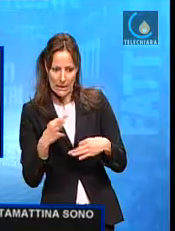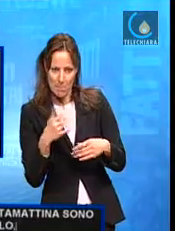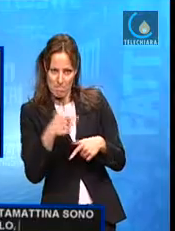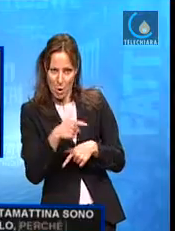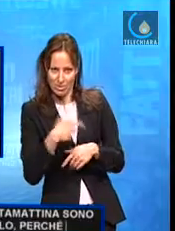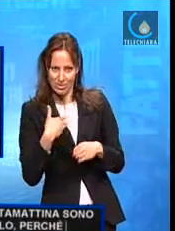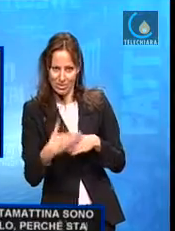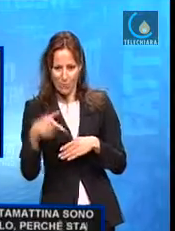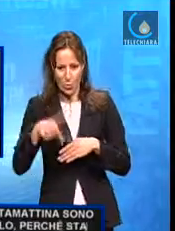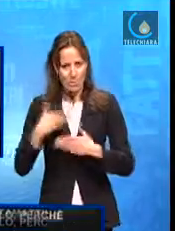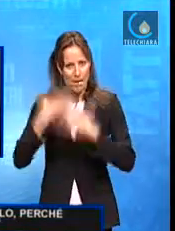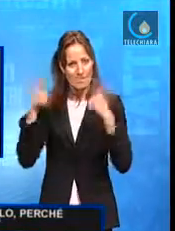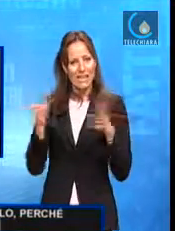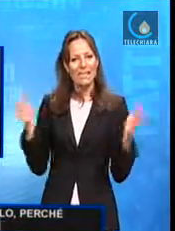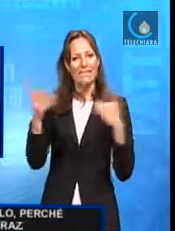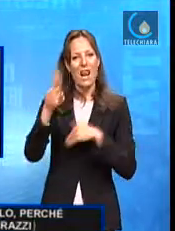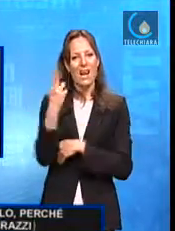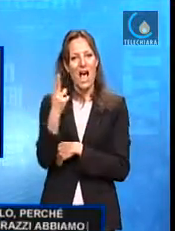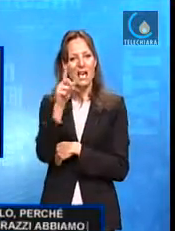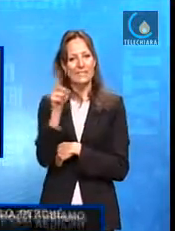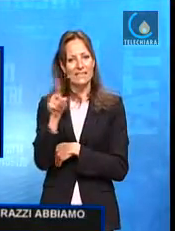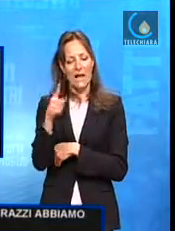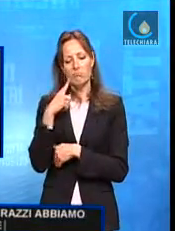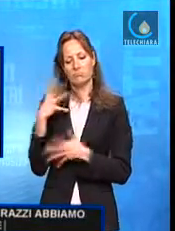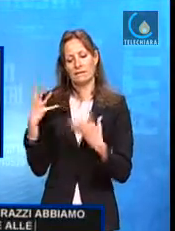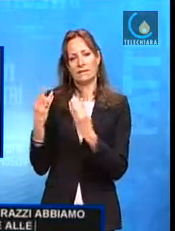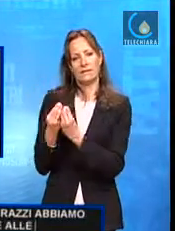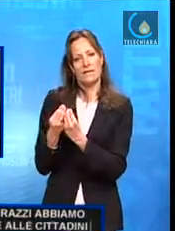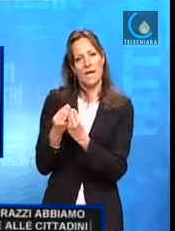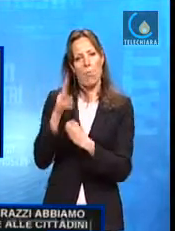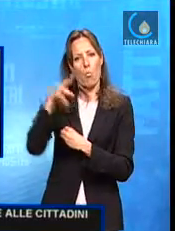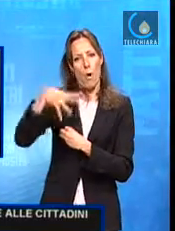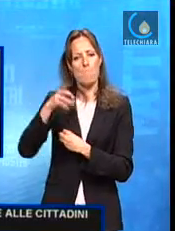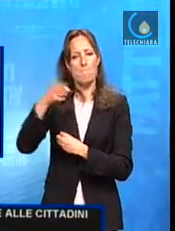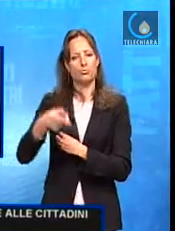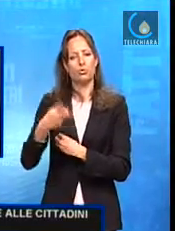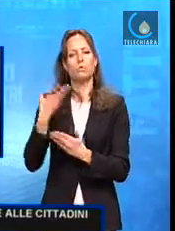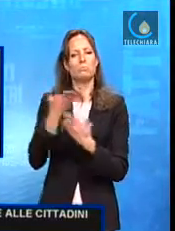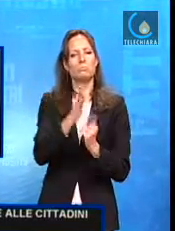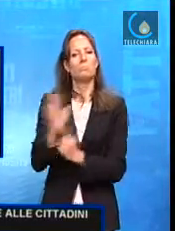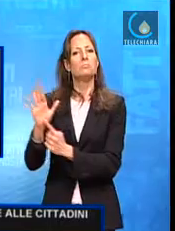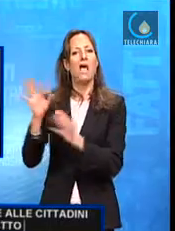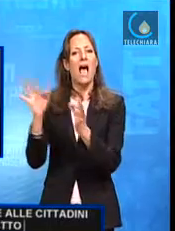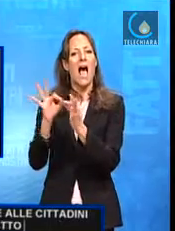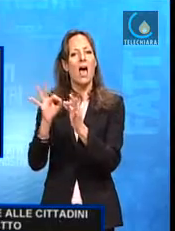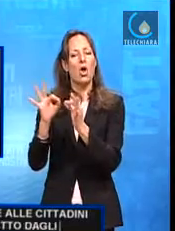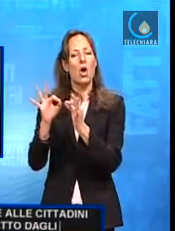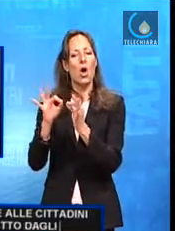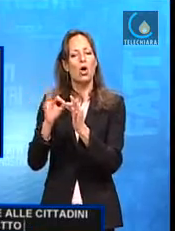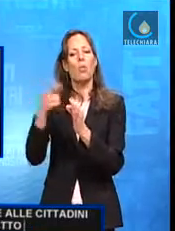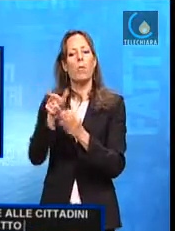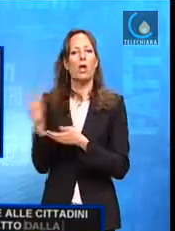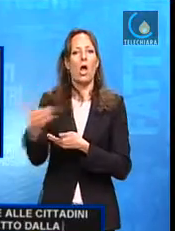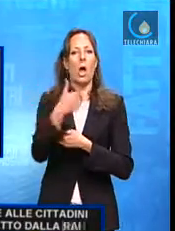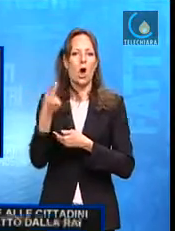Razzi abbiamo presentato insieme alle grandi ONG un accordo fatto dalla RAI, da queste ONG, per le raccolte